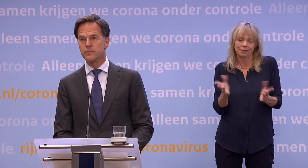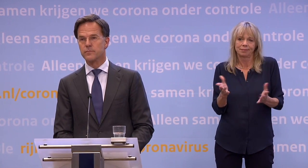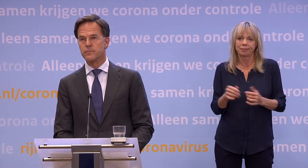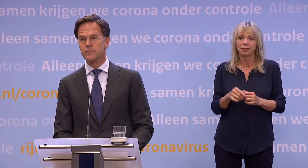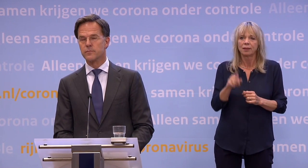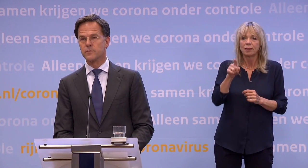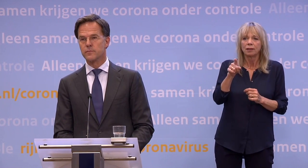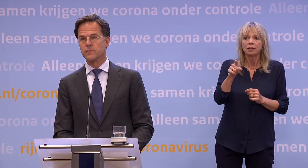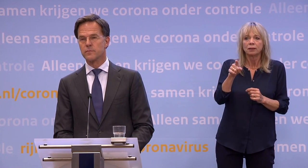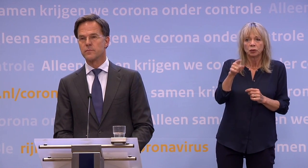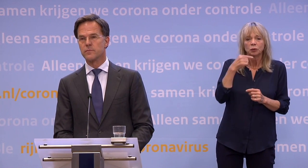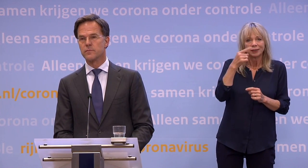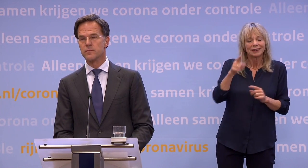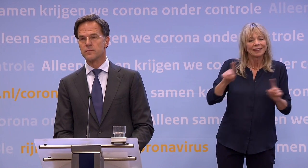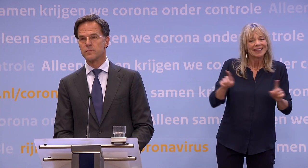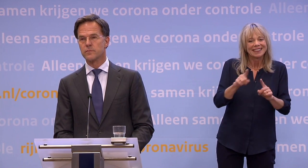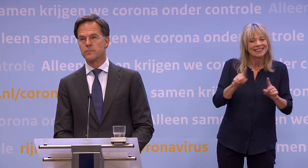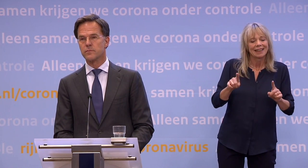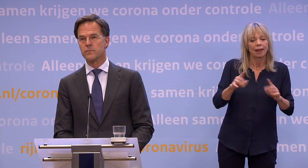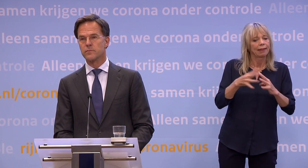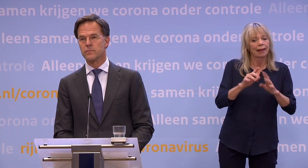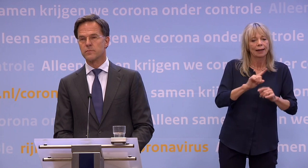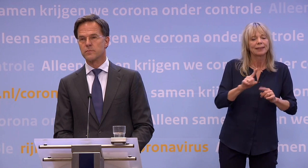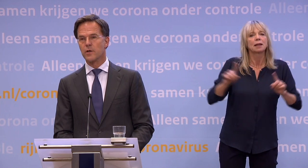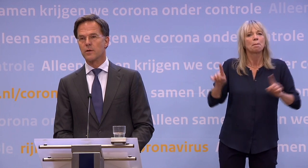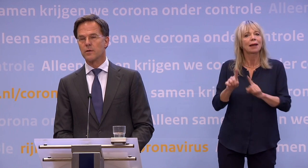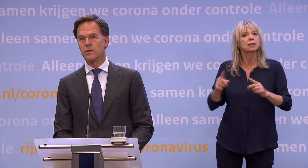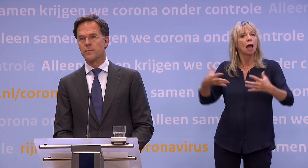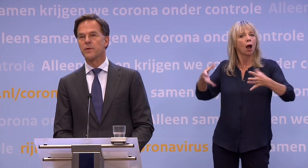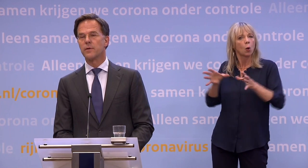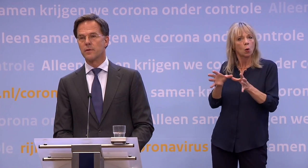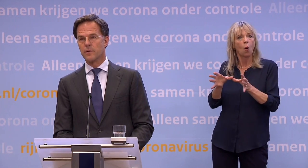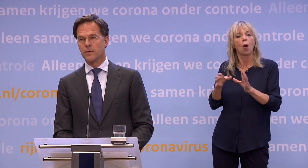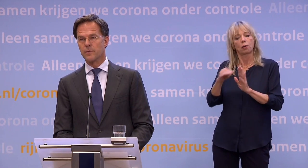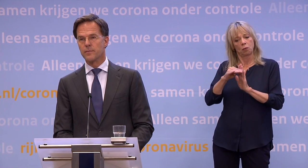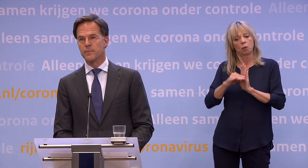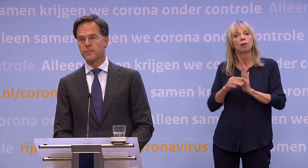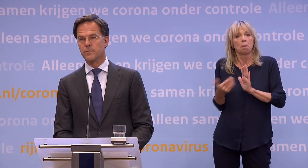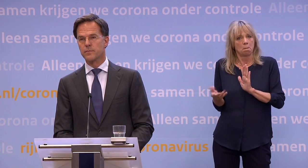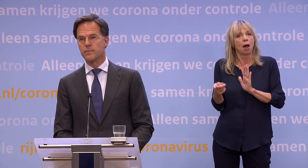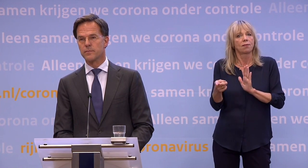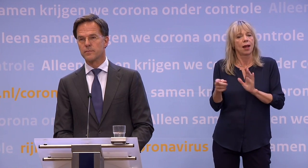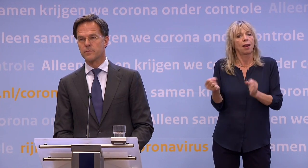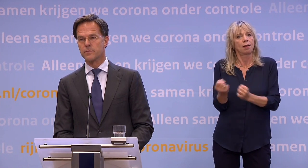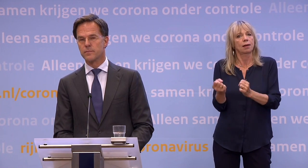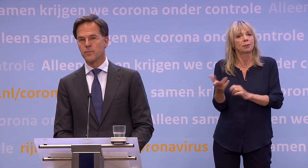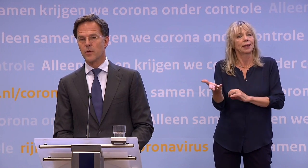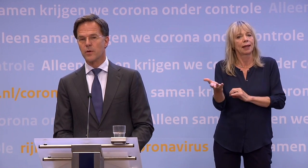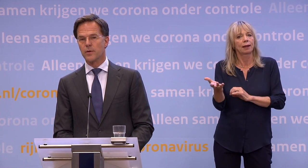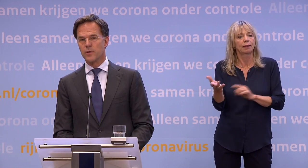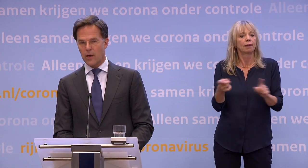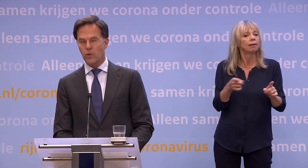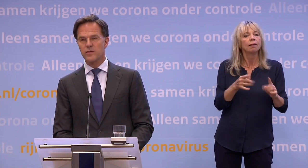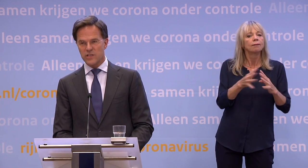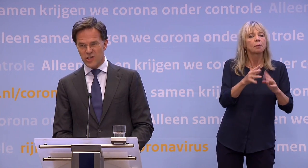inderdaad, zingen in de kerken dus dan niet. Maar zangkoren mogen wel weer onder voorwaarden met elkaar repeteren. Waarom kunnen zangkoren wel repeteren en waarom mag er in